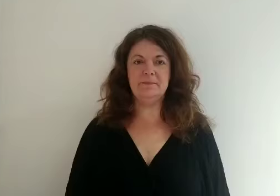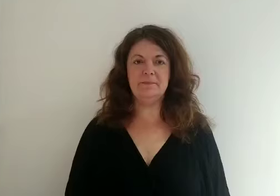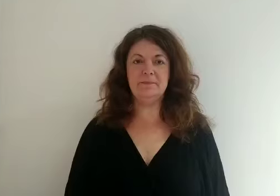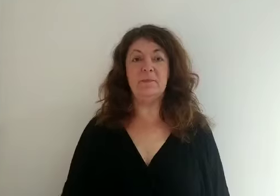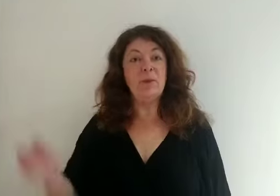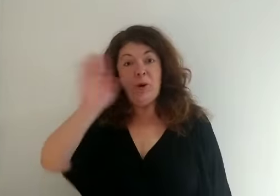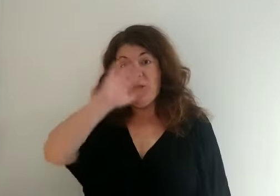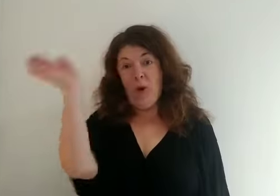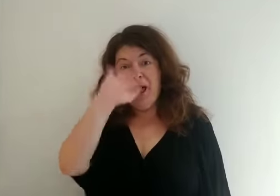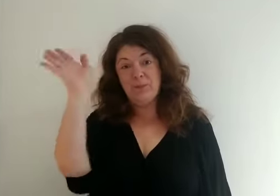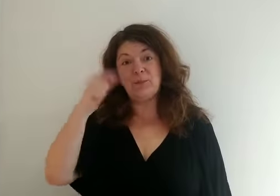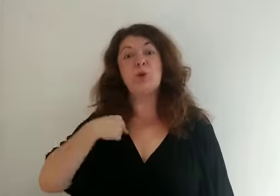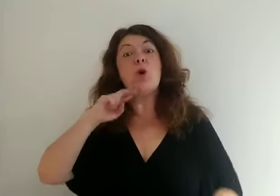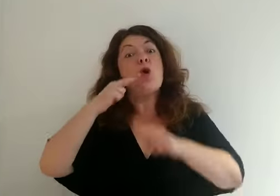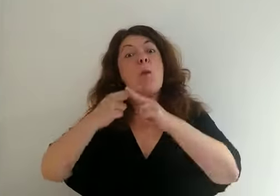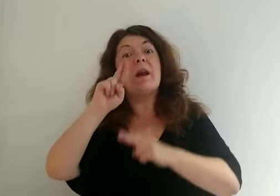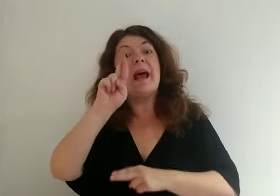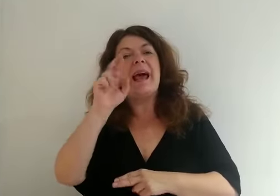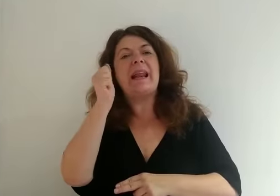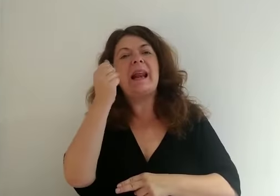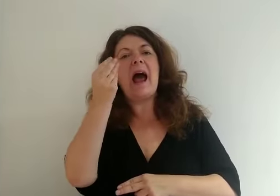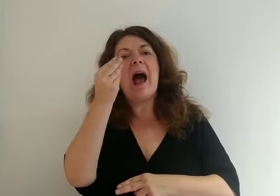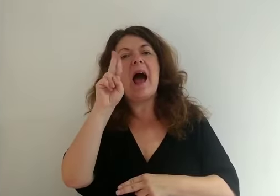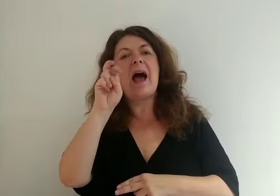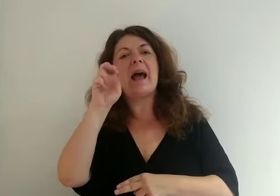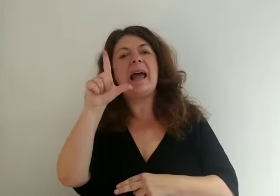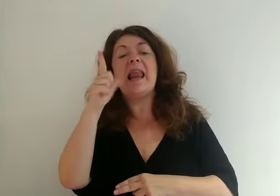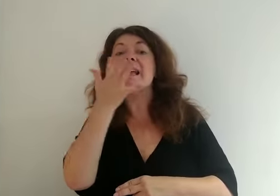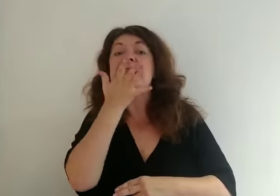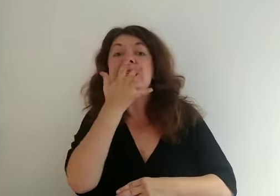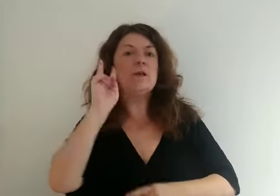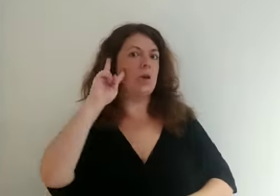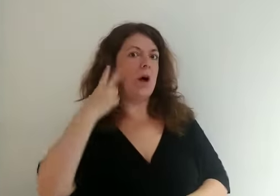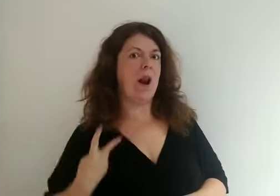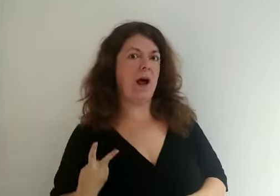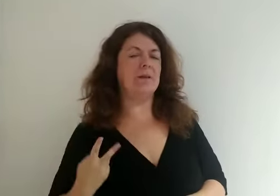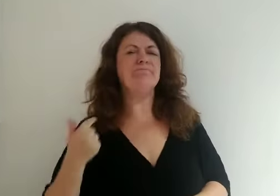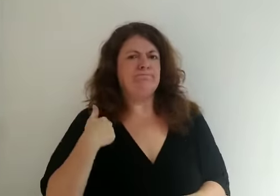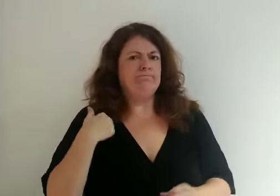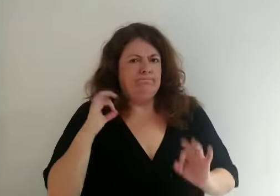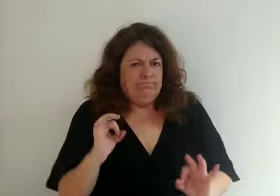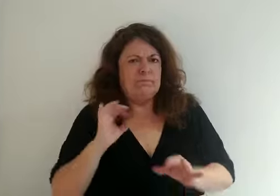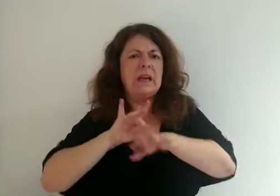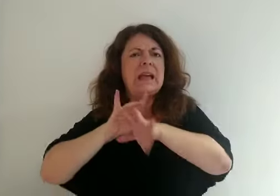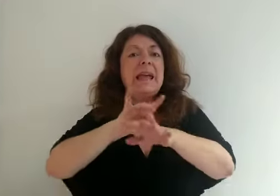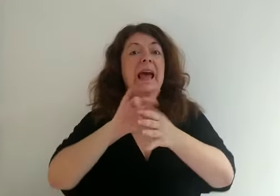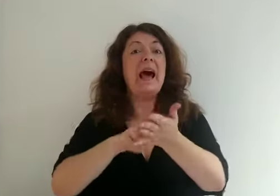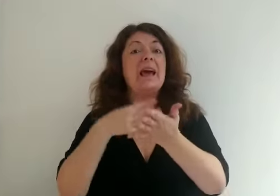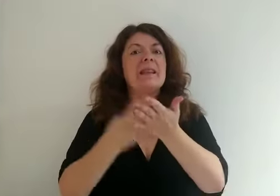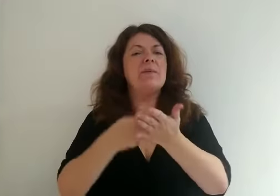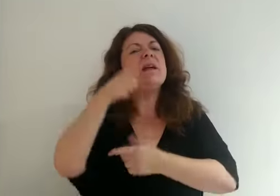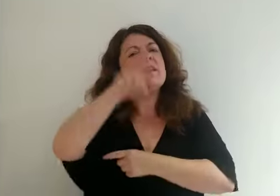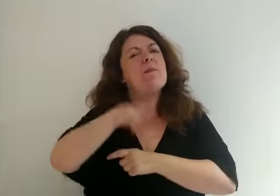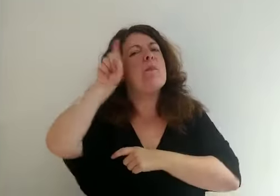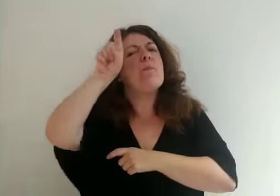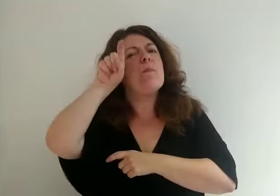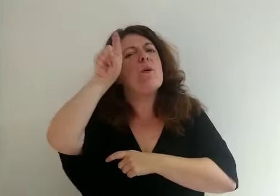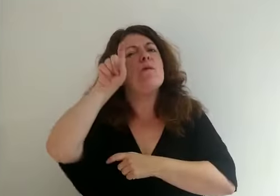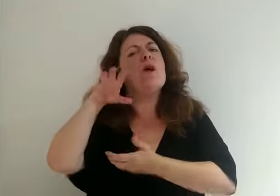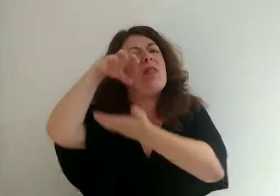Hola, soy Raquel, mi signo es este. Soy guía e intérprete y profesora en el Centro Educativo Ponce de